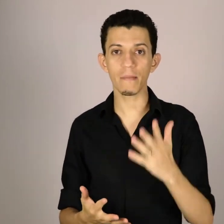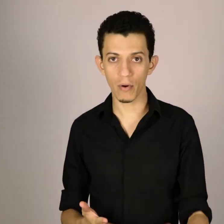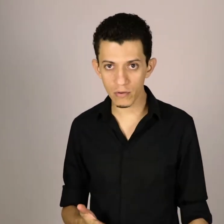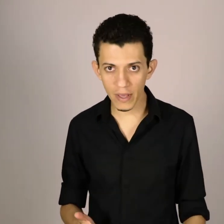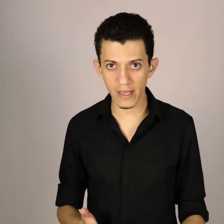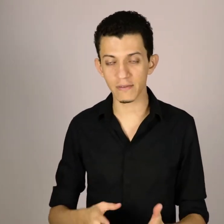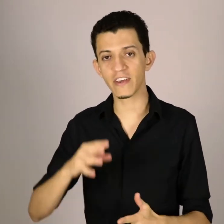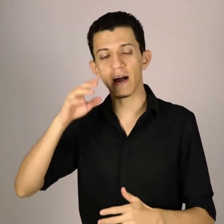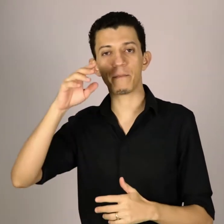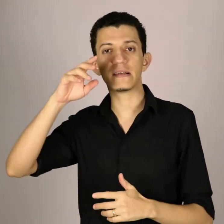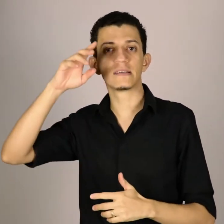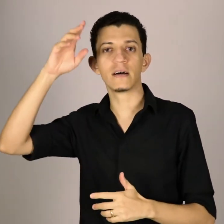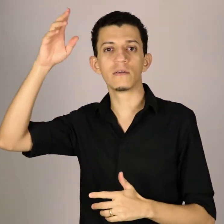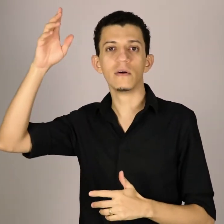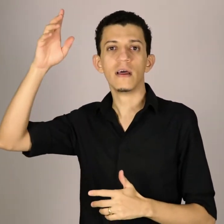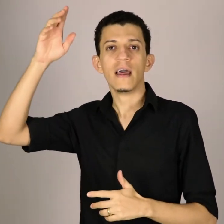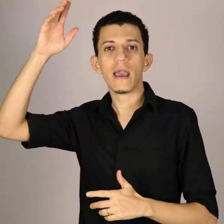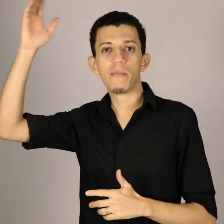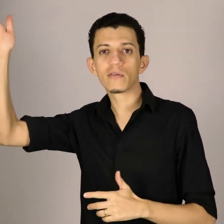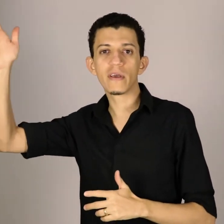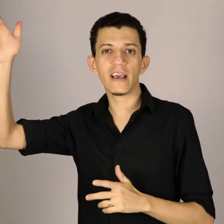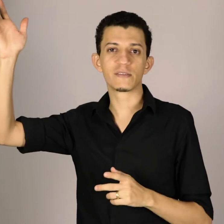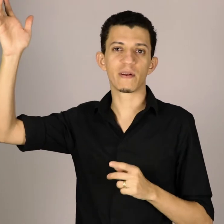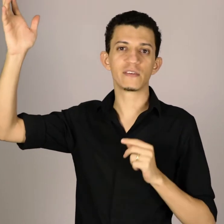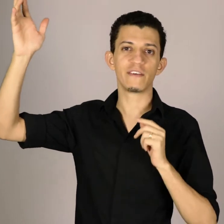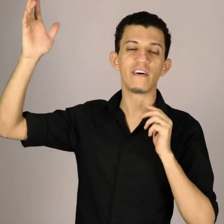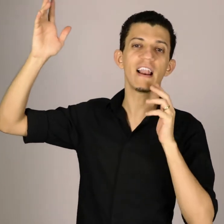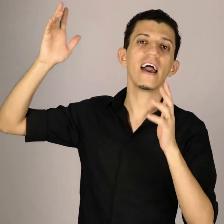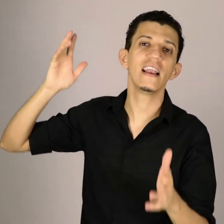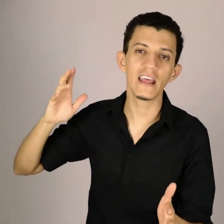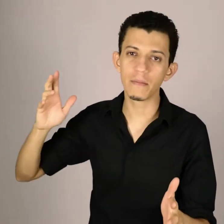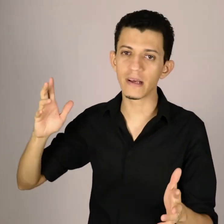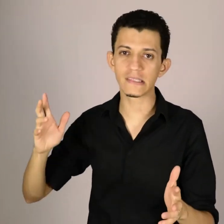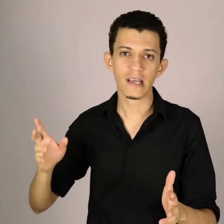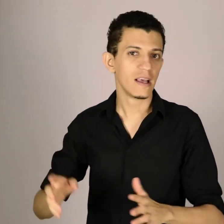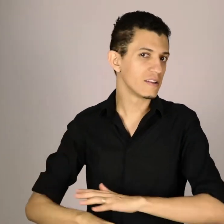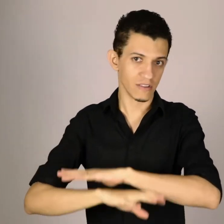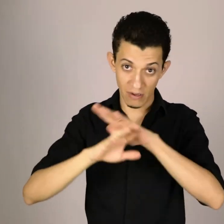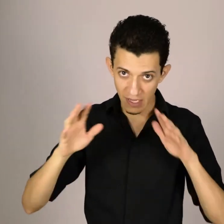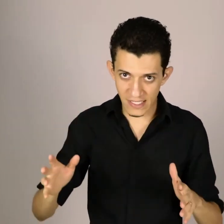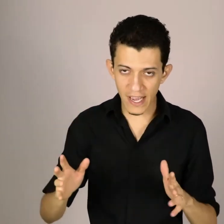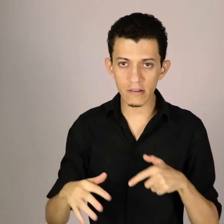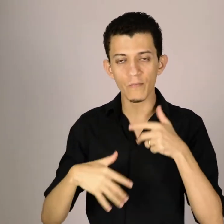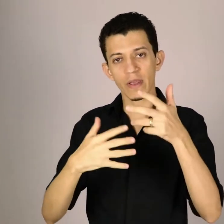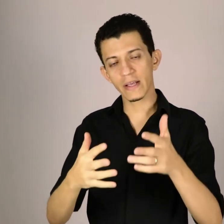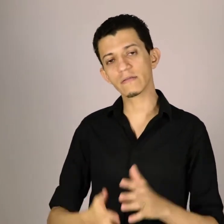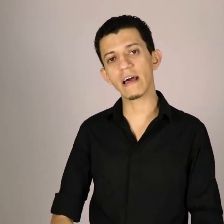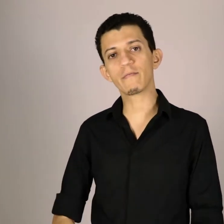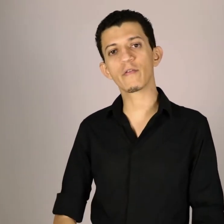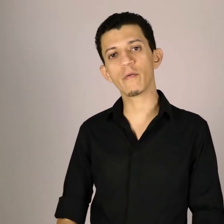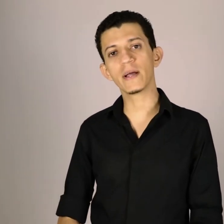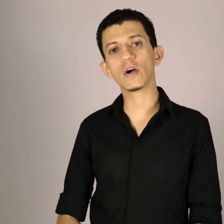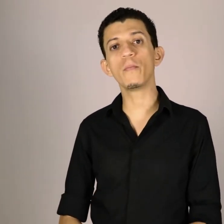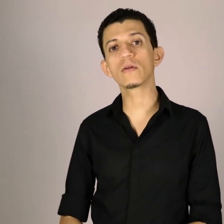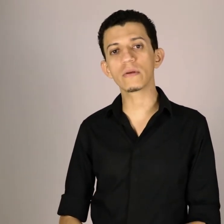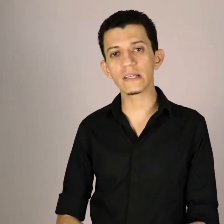português. Ficar pensando em português para você falar em libras, isso não dá certo. Isso leva provavelmente ao português